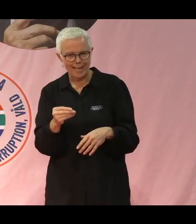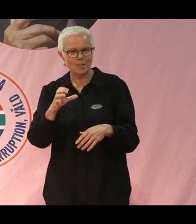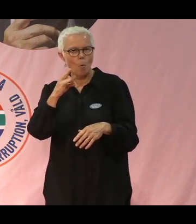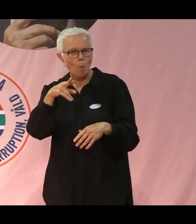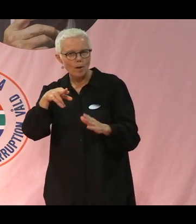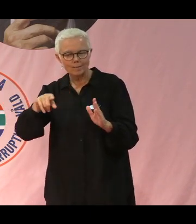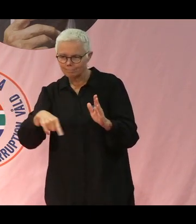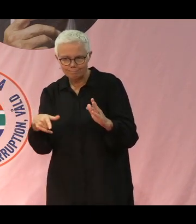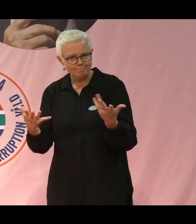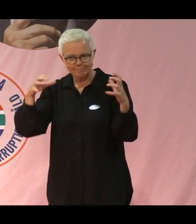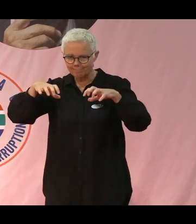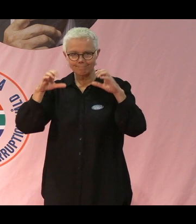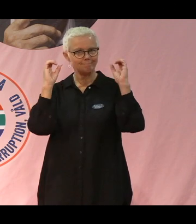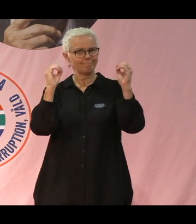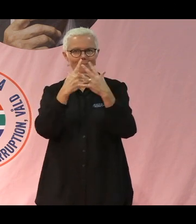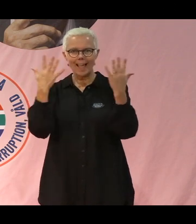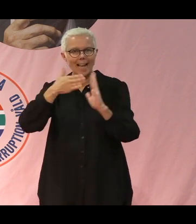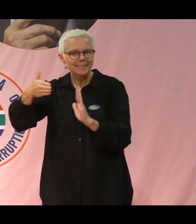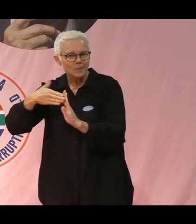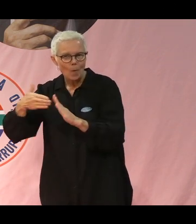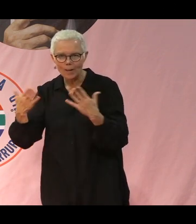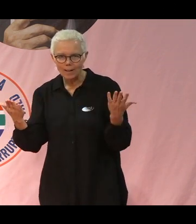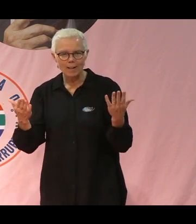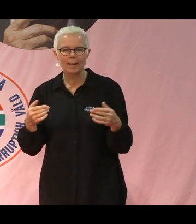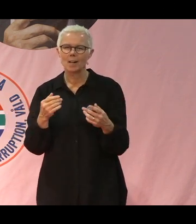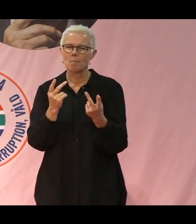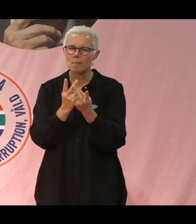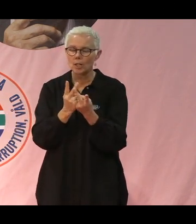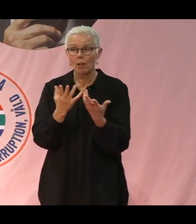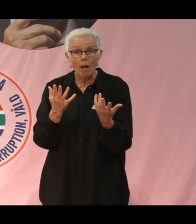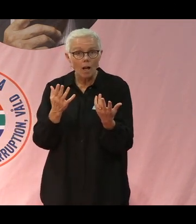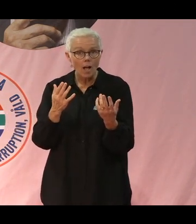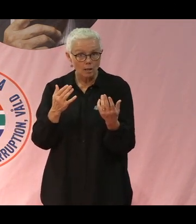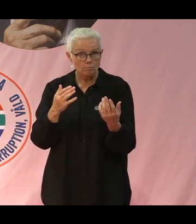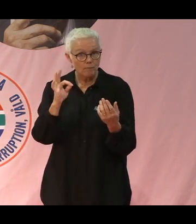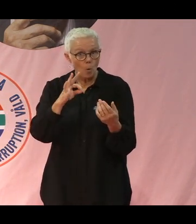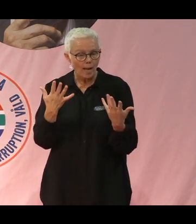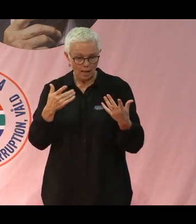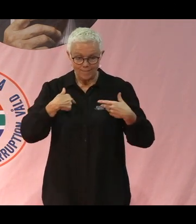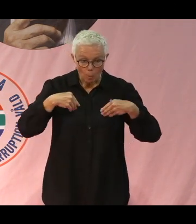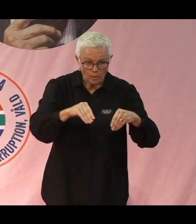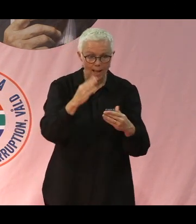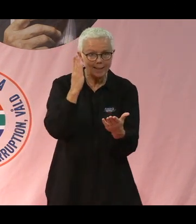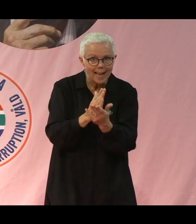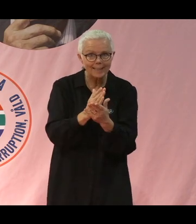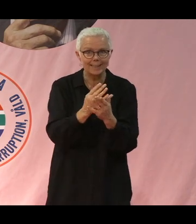säsonger. Så man kan också fråga sig här om vi odlar rätt grödor på rätt plats.